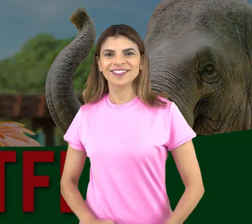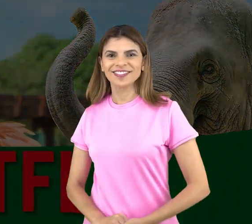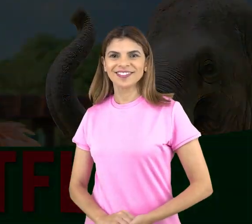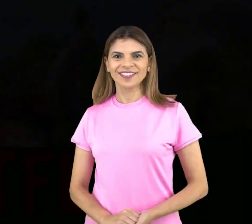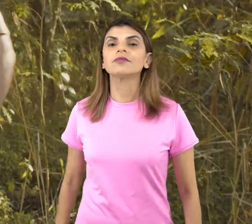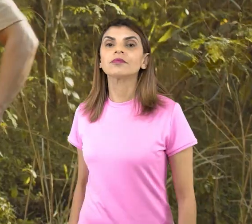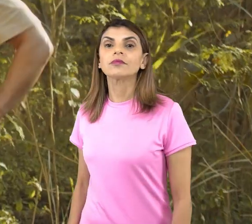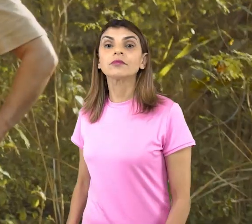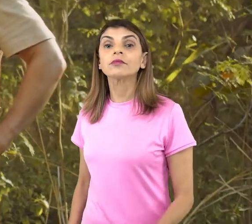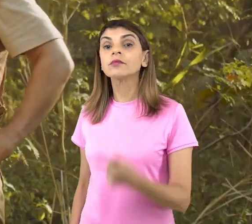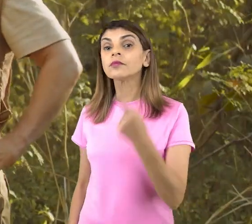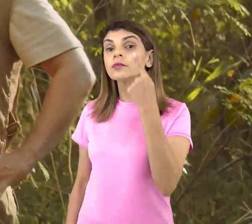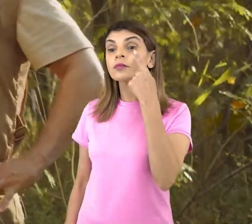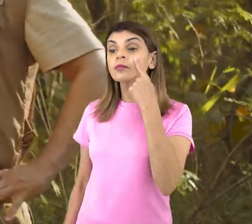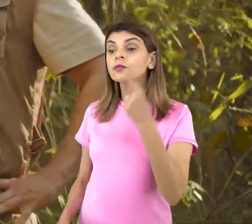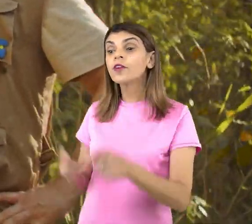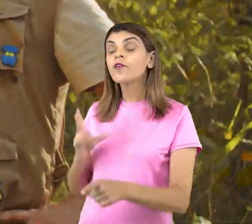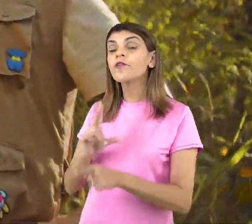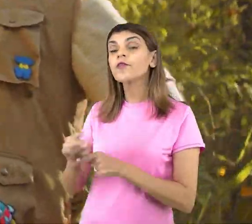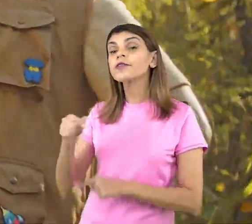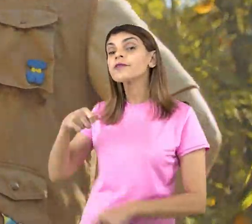Vamos ver quem vai vencer esse jogo!